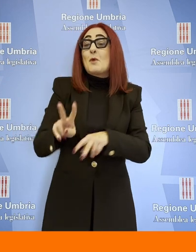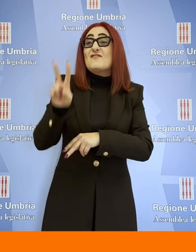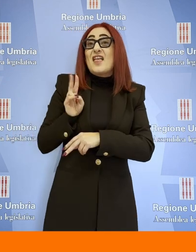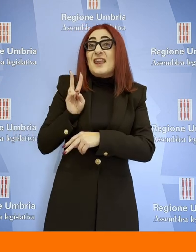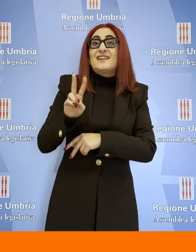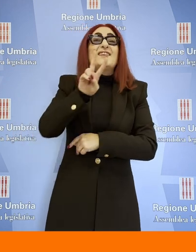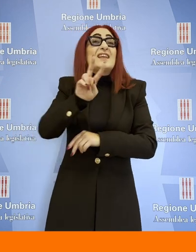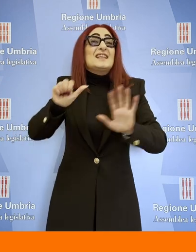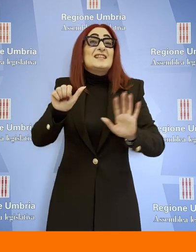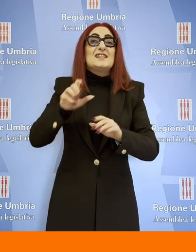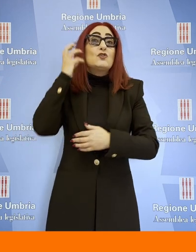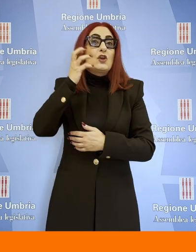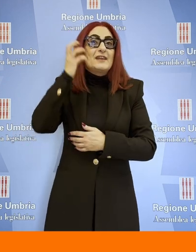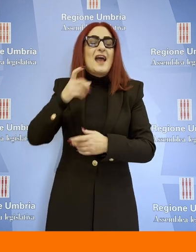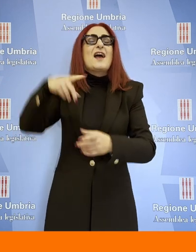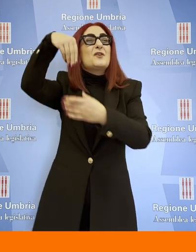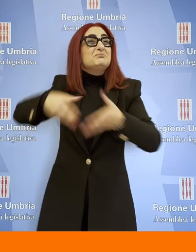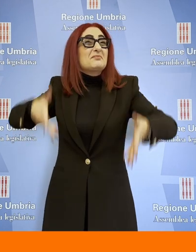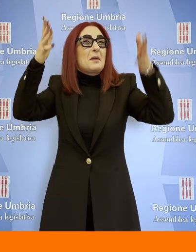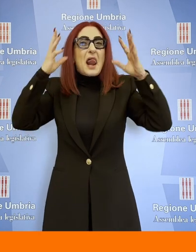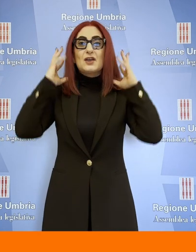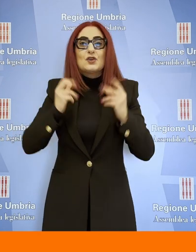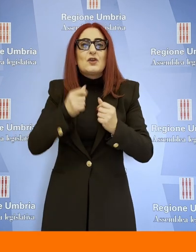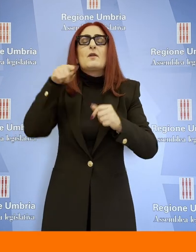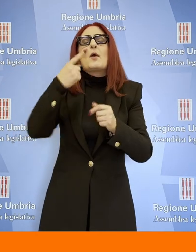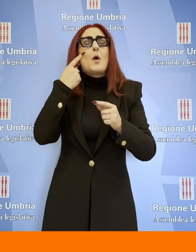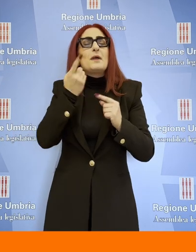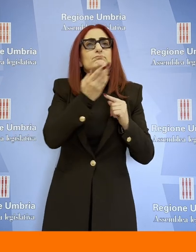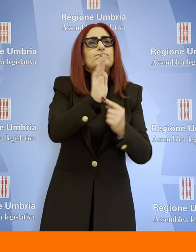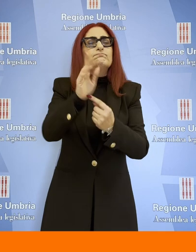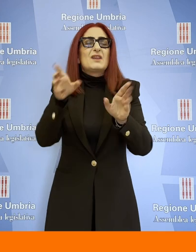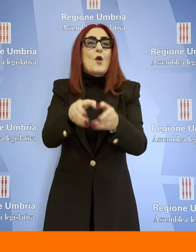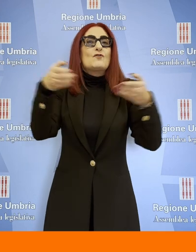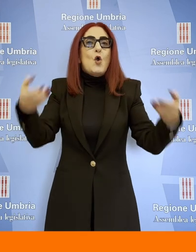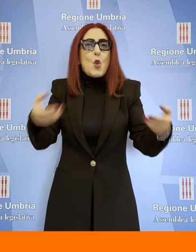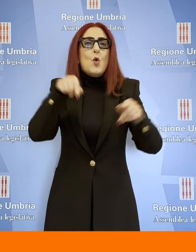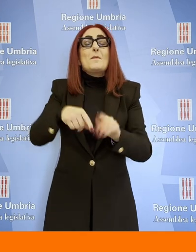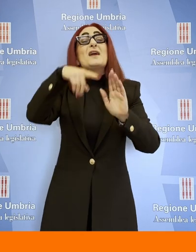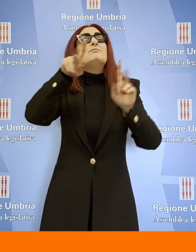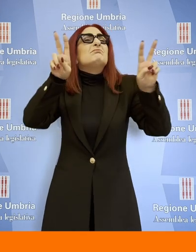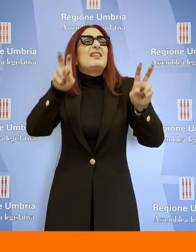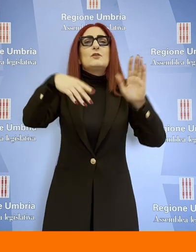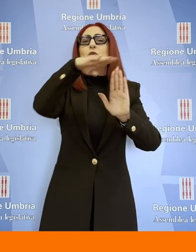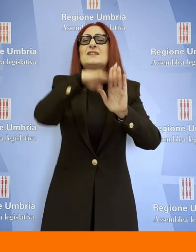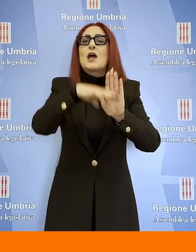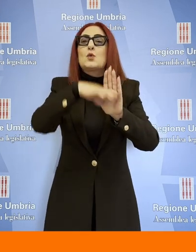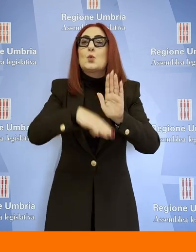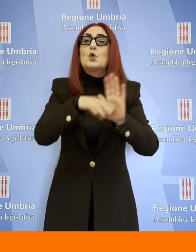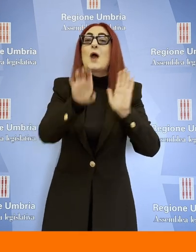a Palazzo Cesaroni nel corso della presentazione del volume Statuto regionale dell'Umbria 1971-2021,